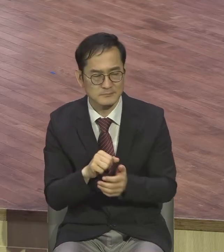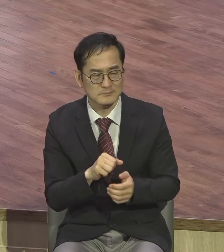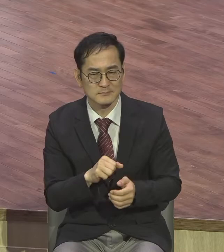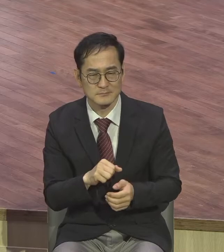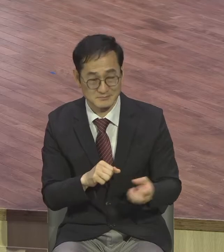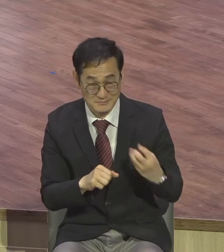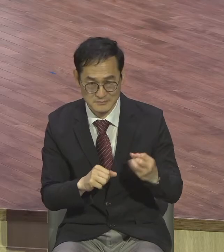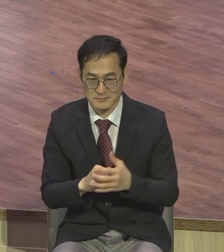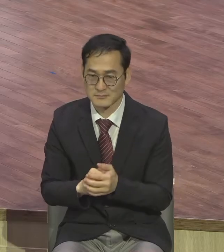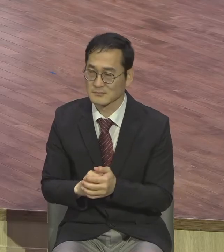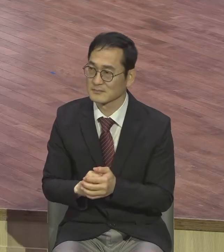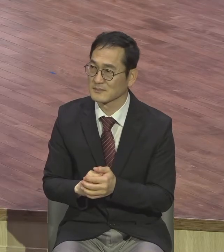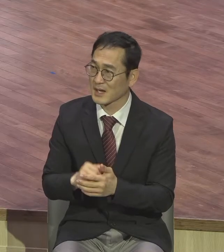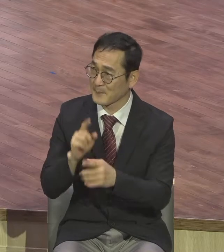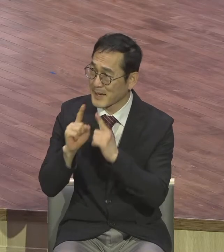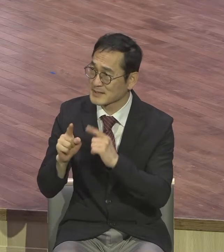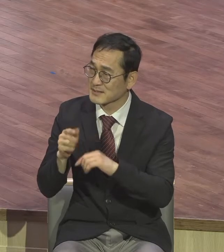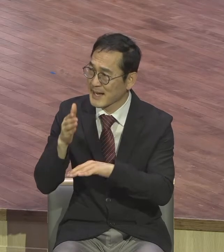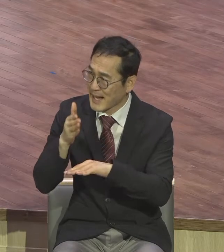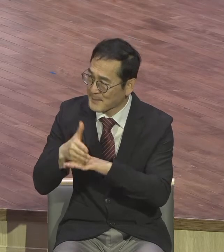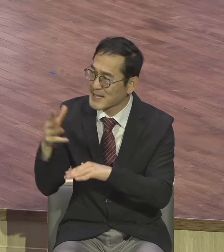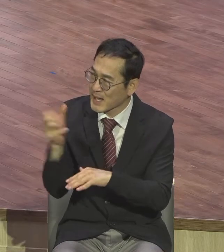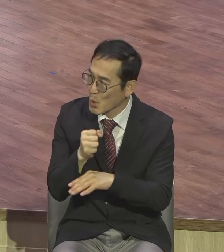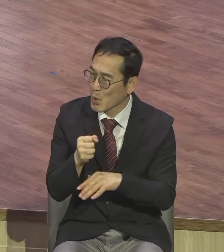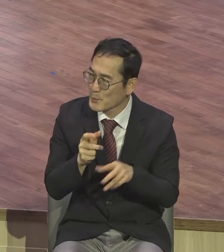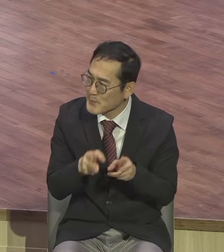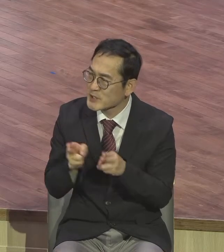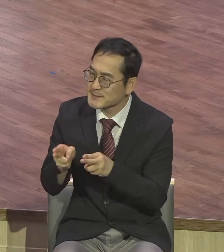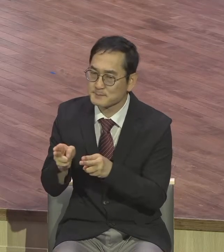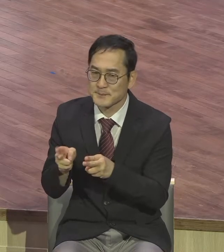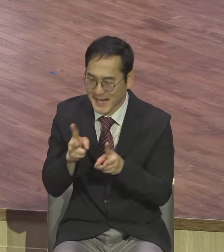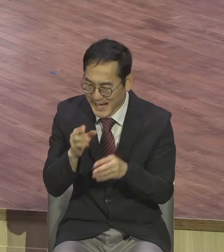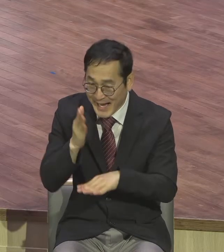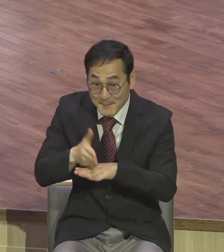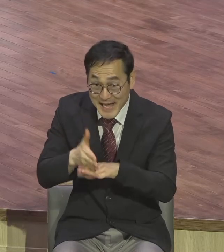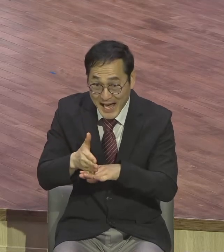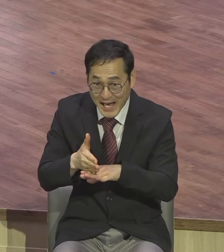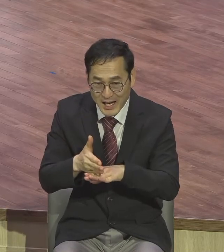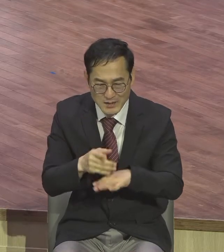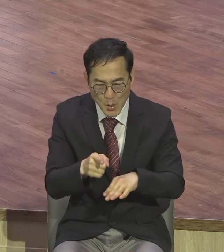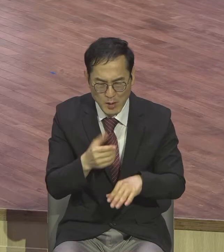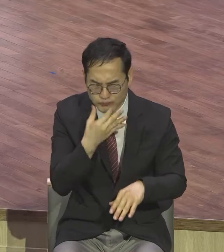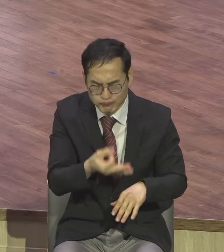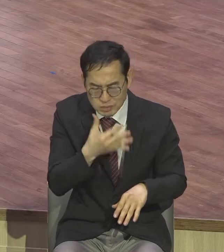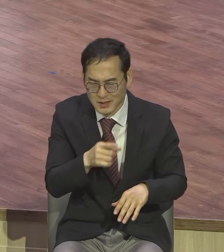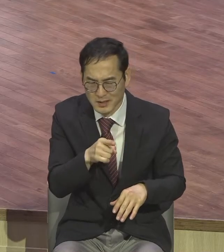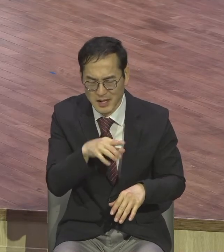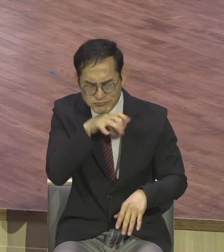편집하라 이 말. 일주일 내내 눈물로 제가 요즘 말이지요. 목사님 제가 무슨